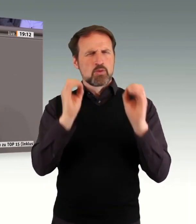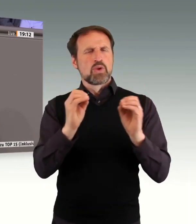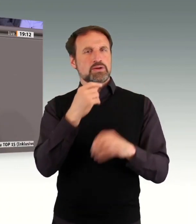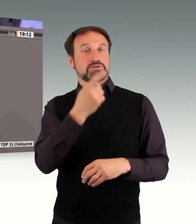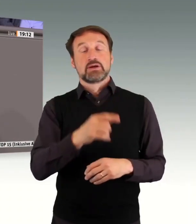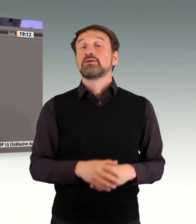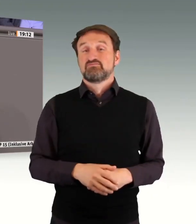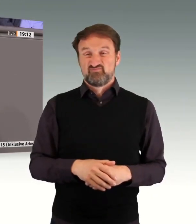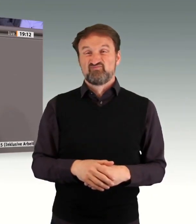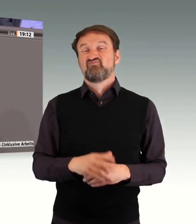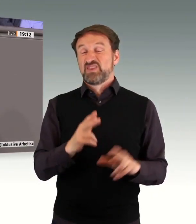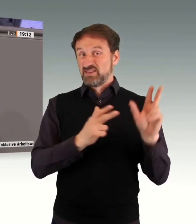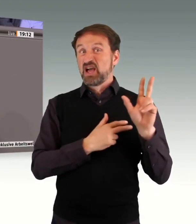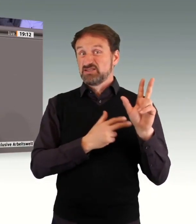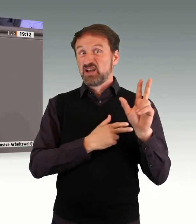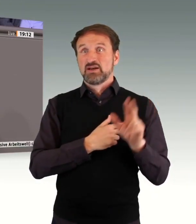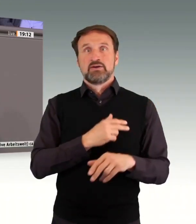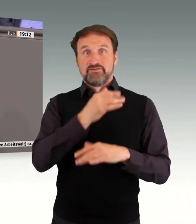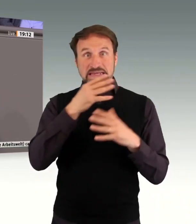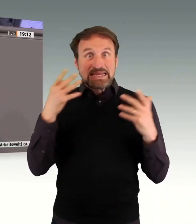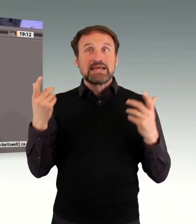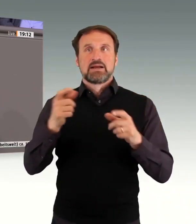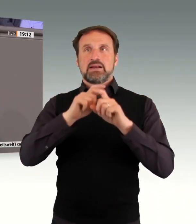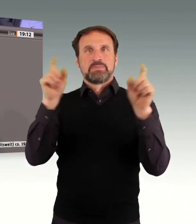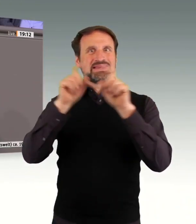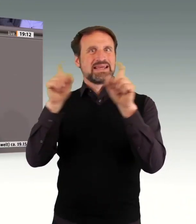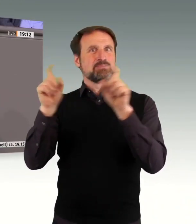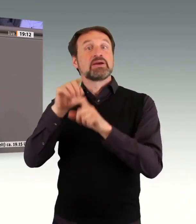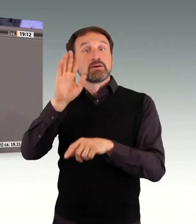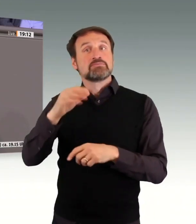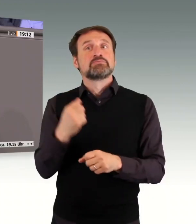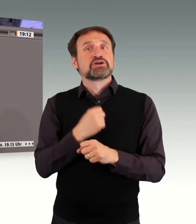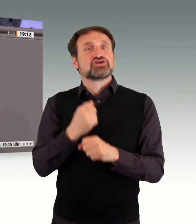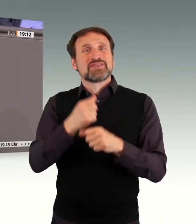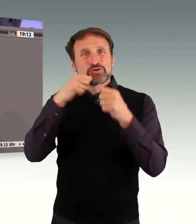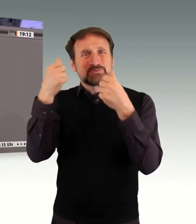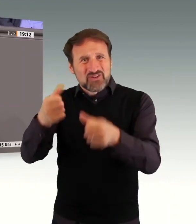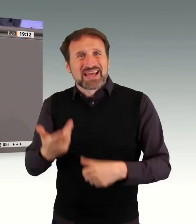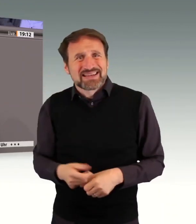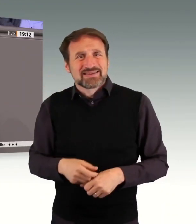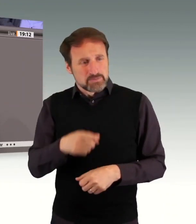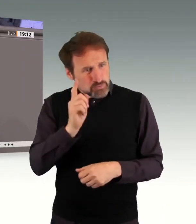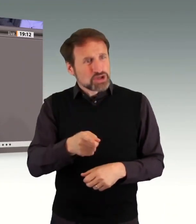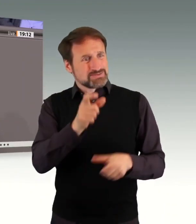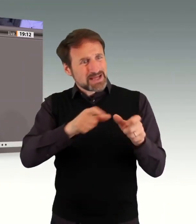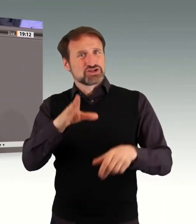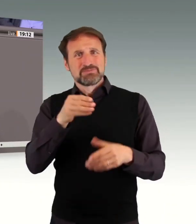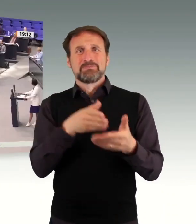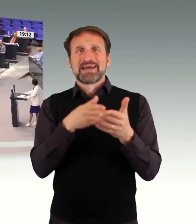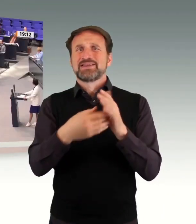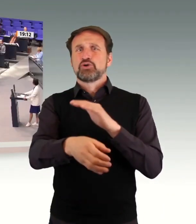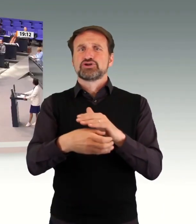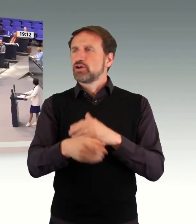gibt, die ihrer Beschäftigungspflicht nicht nachkommen, obwohl sie Menschen mit Behinderungen beschäftigen müssen. Ich will Ihnen mal etwas sagen.